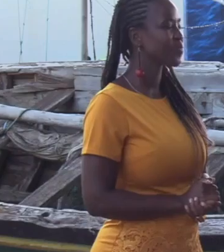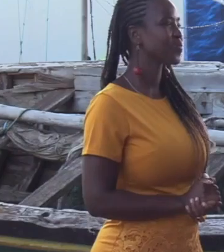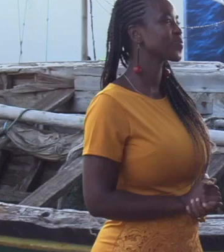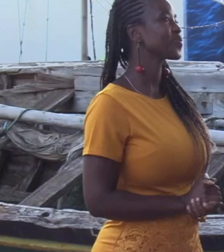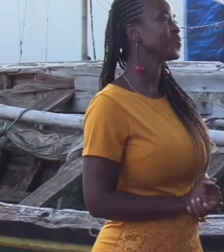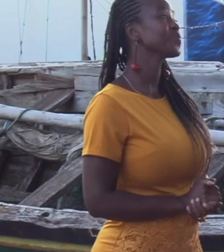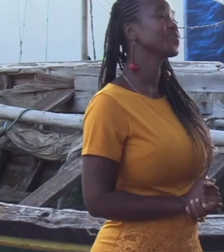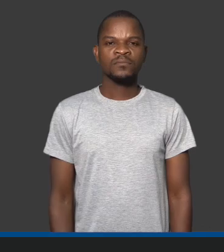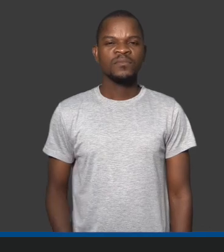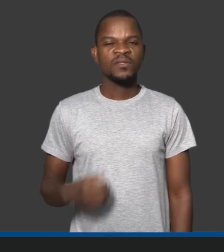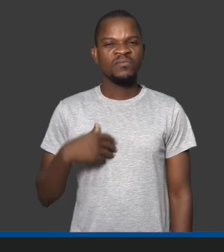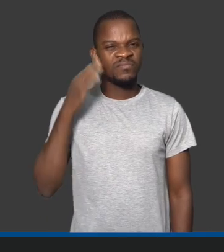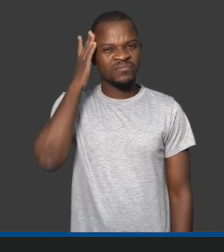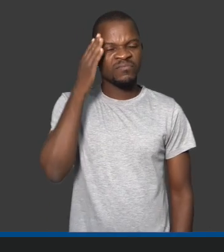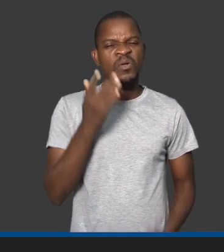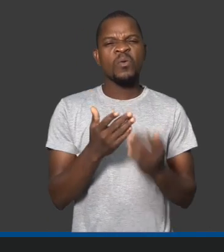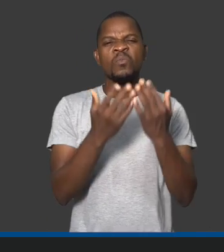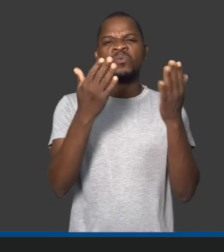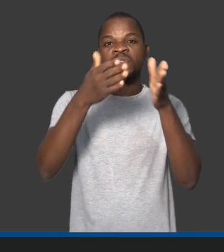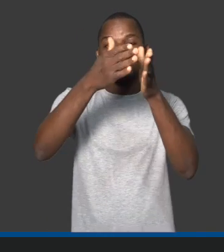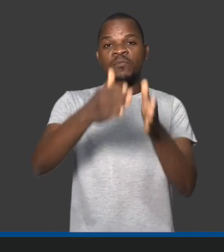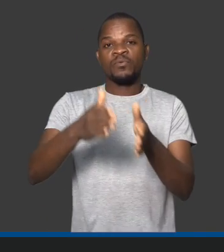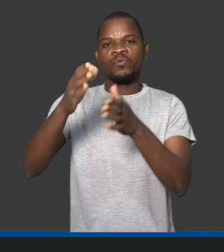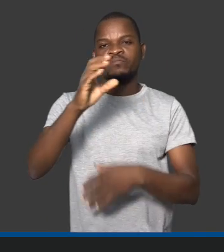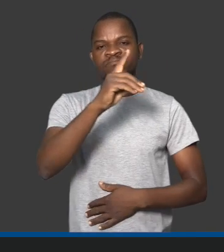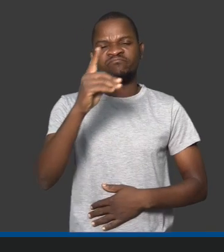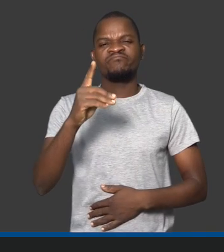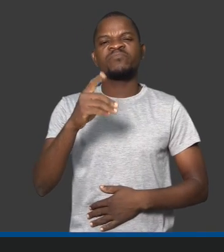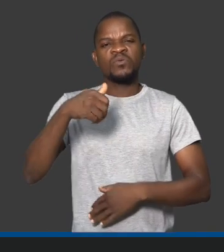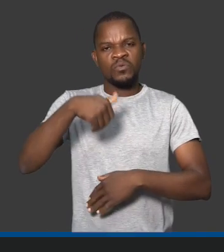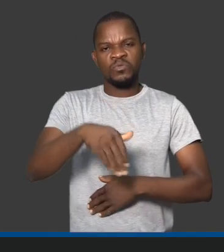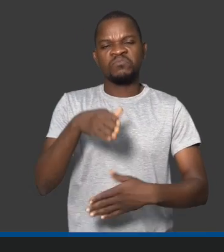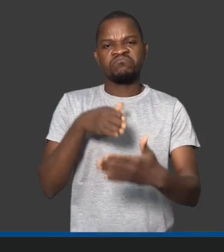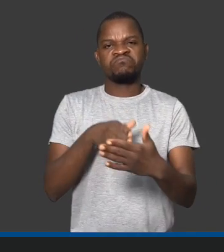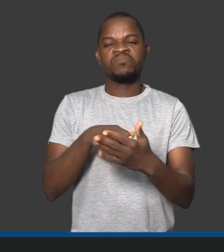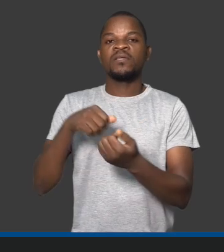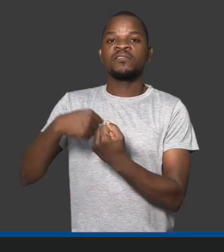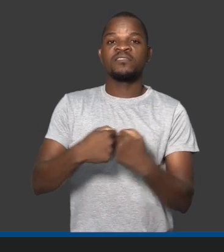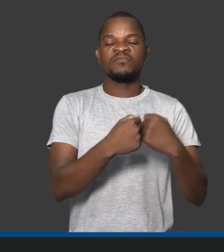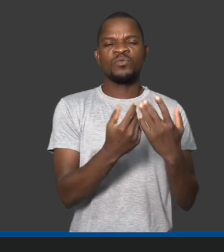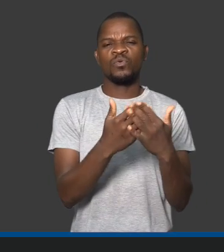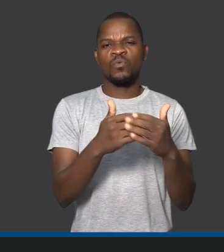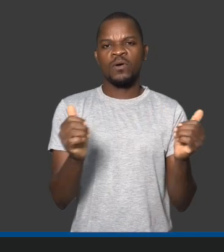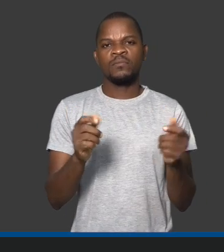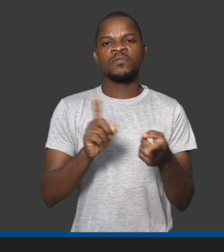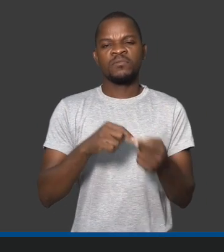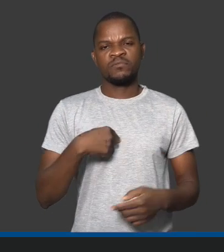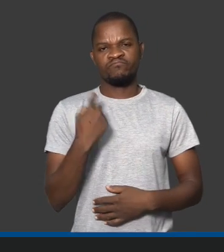Oh, acho que muitas pessoas com deficiência têm alguns dos mesmos desafios. E eu tenho que dizer, para mim, muitas pessoas